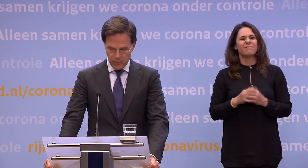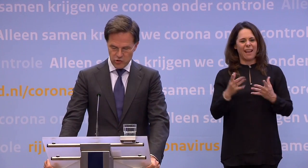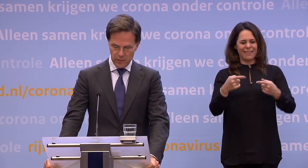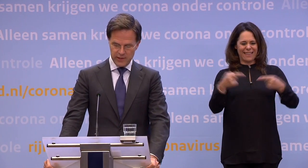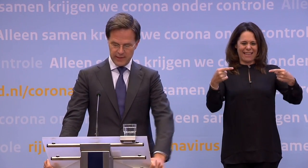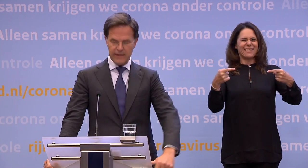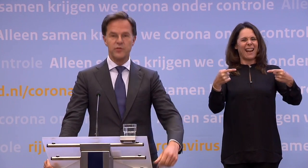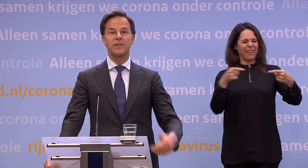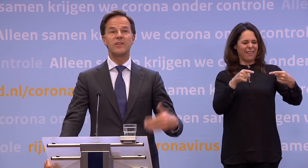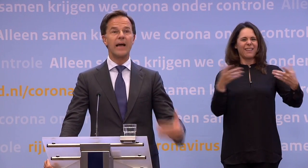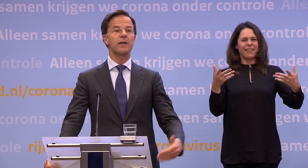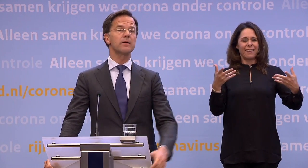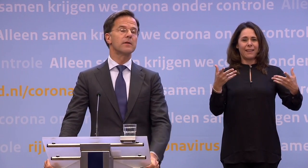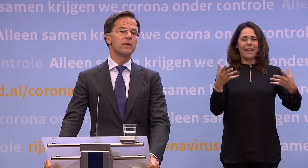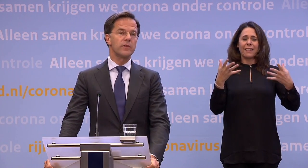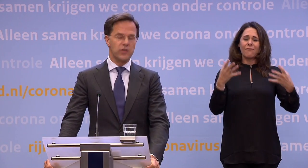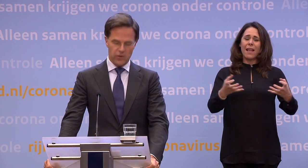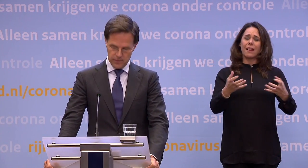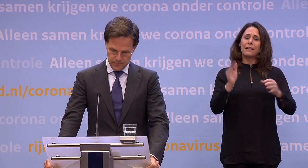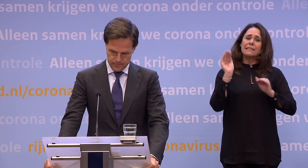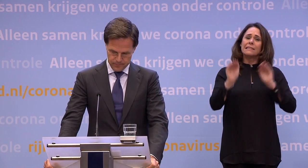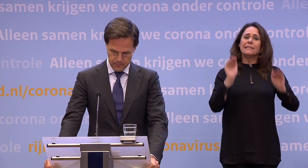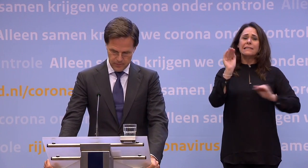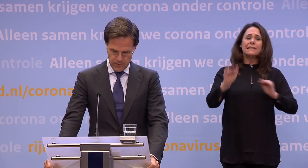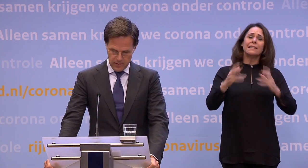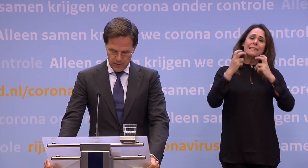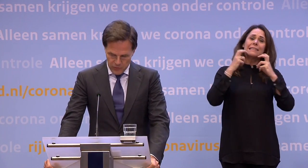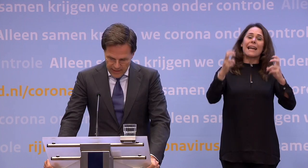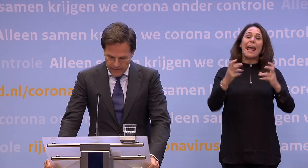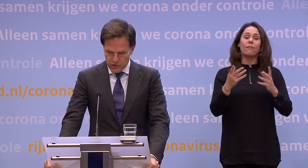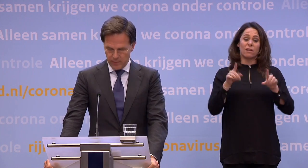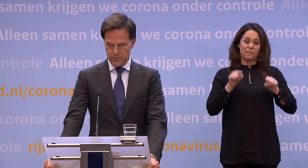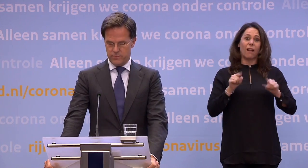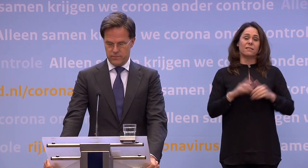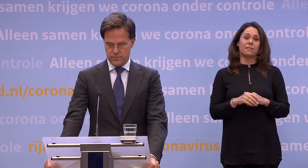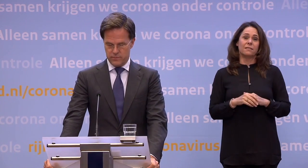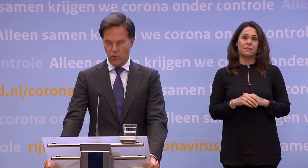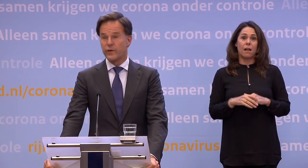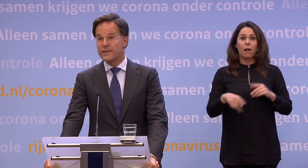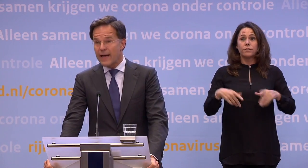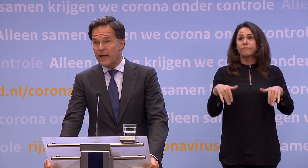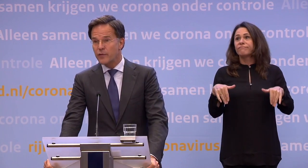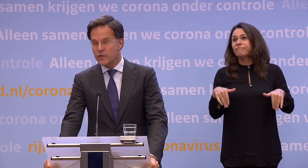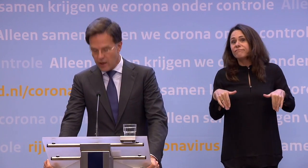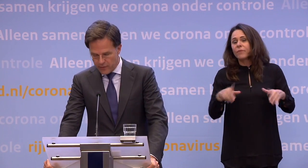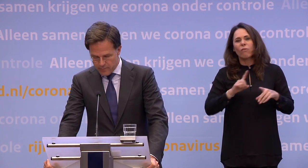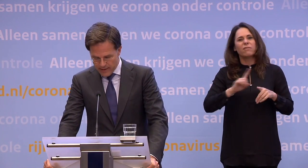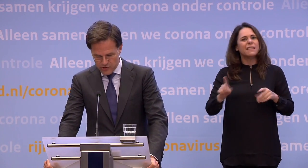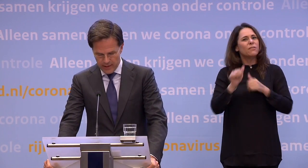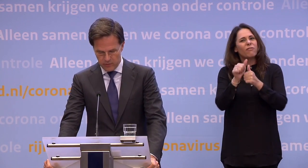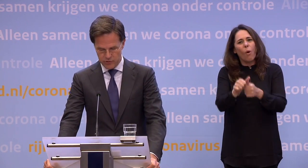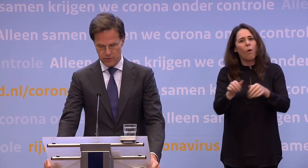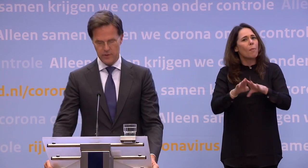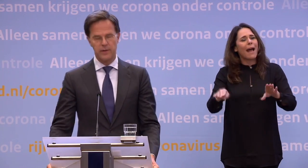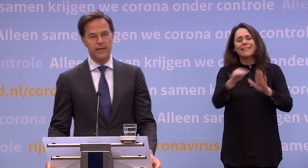Dat is de boodschap die ik het liefst van de daken wil schreeuwen. Als we daarin verslappen, of in het naleven van die andere